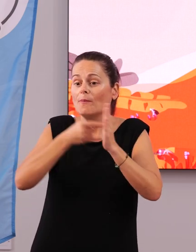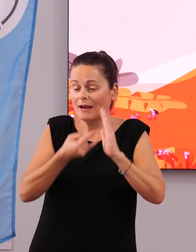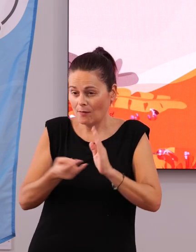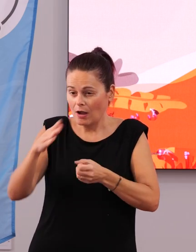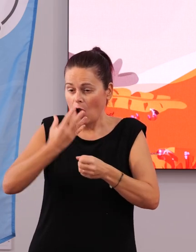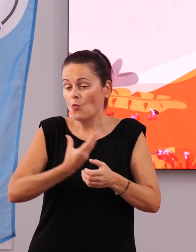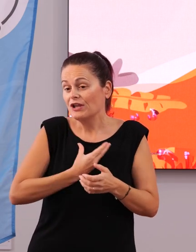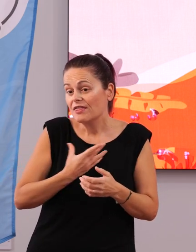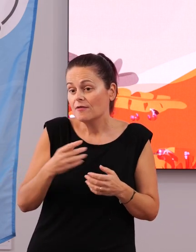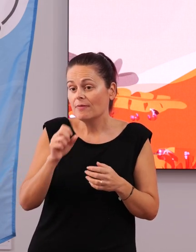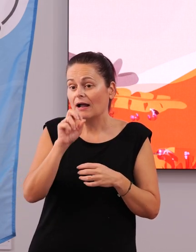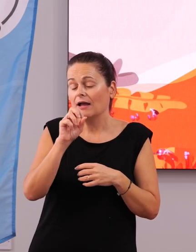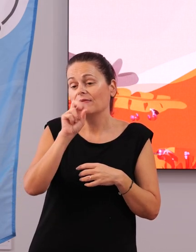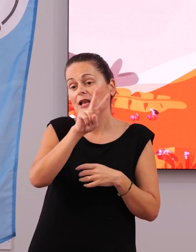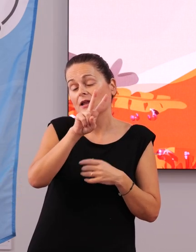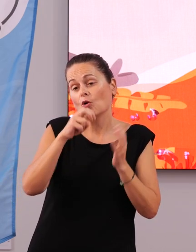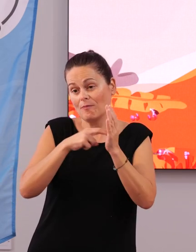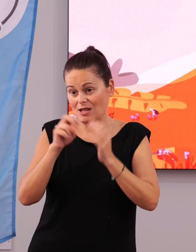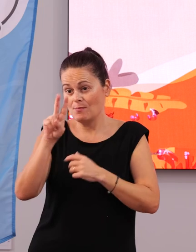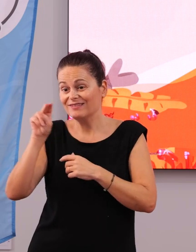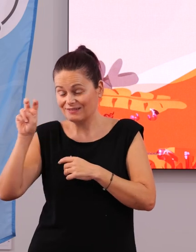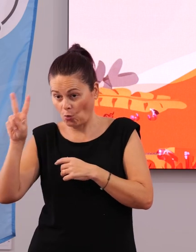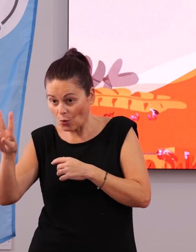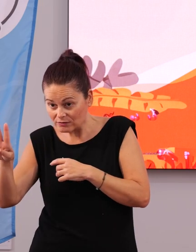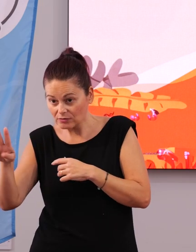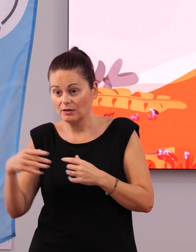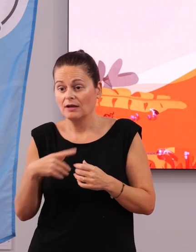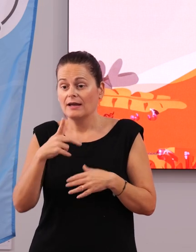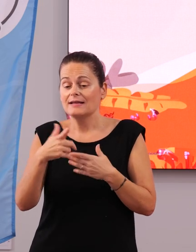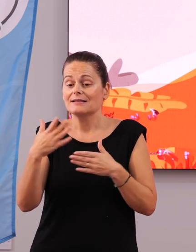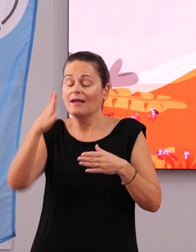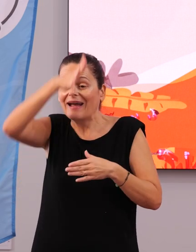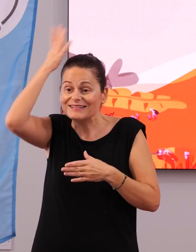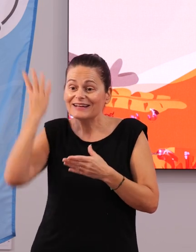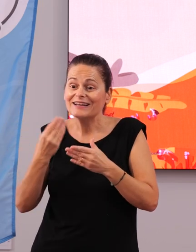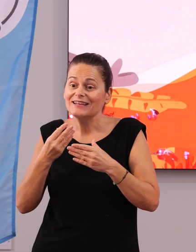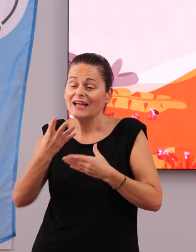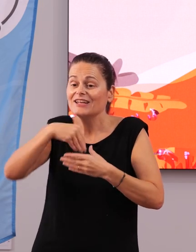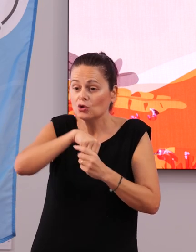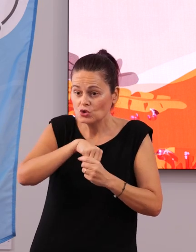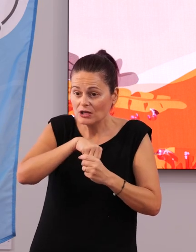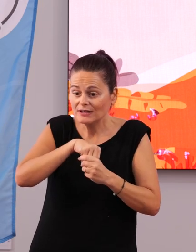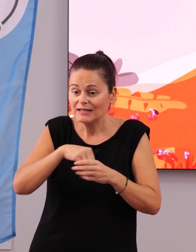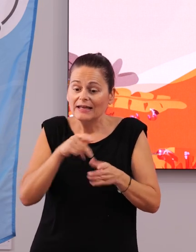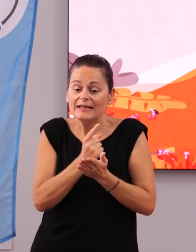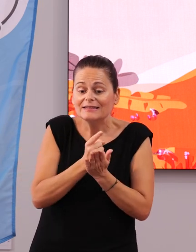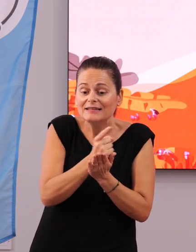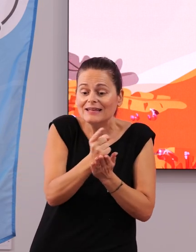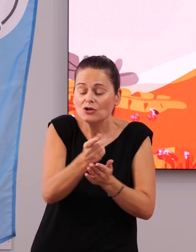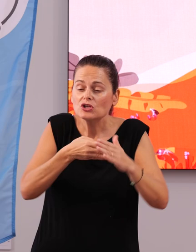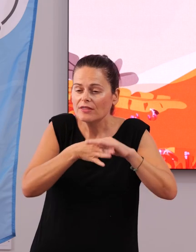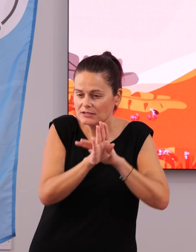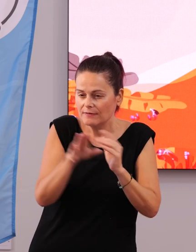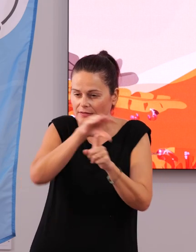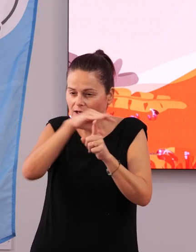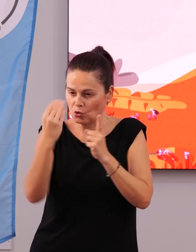del 2024, Cartagena Inclusiva, lo que se pretende es hacer itinerarios accesibles para todos de